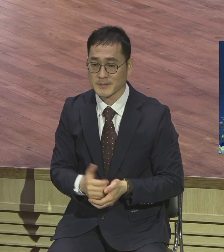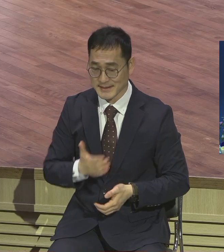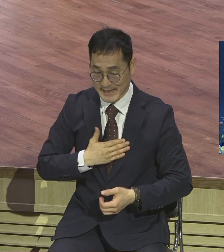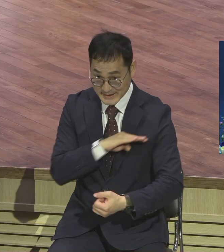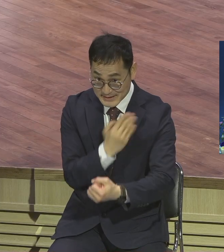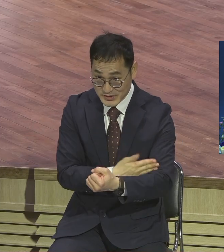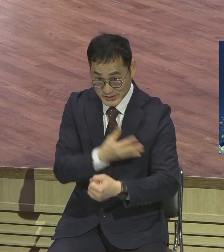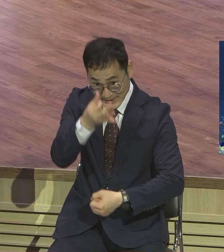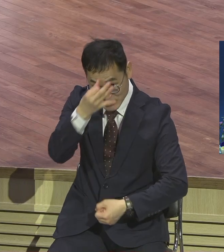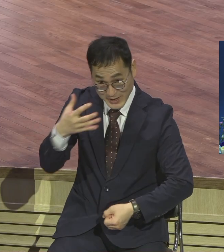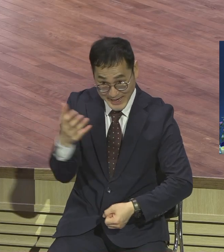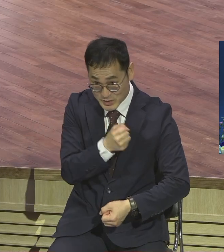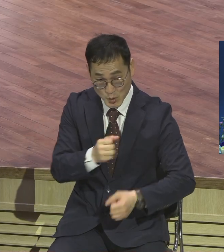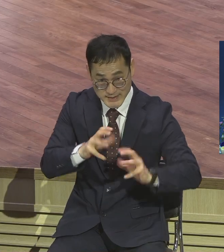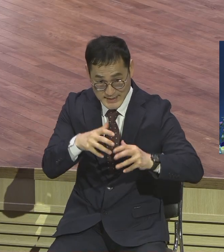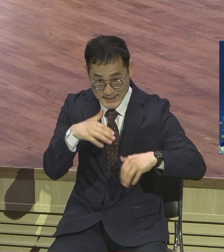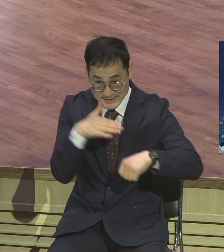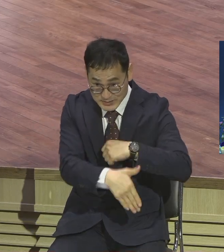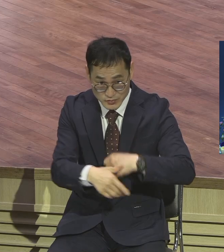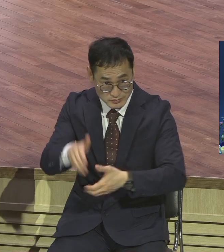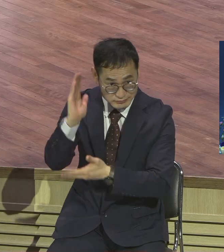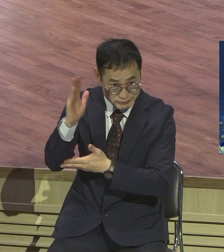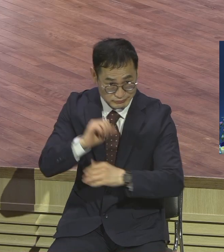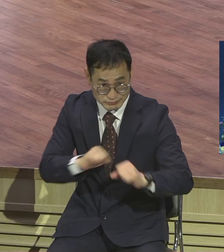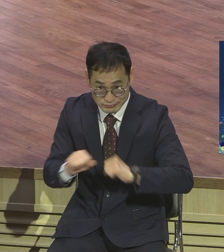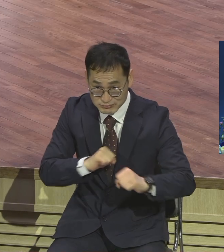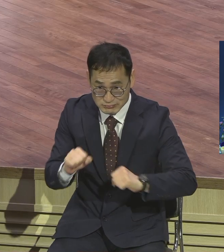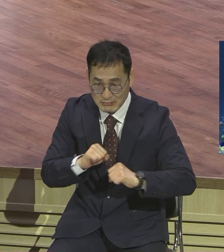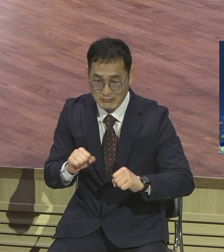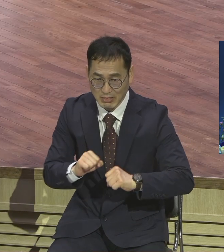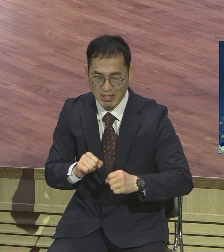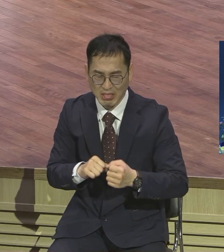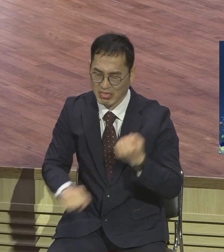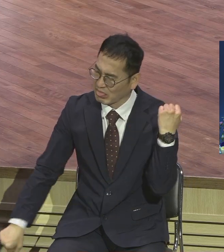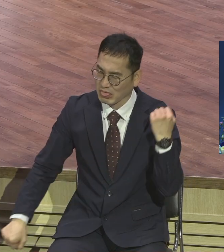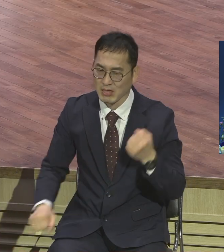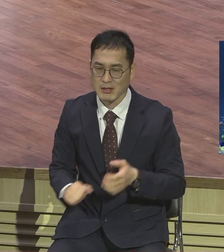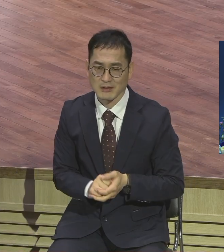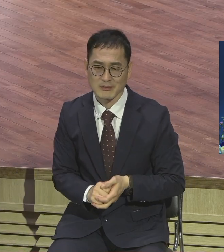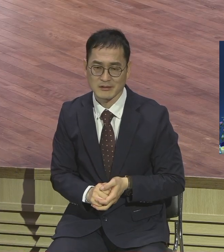내 능력으로 세상 방법으로 그거 안 통합니다 오래 못 간다니까요 열매가 없어요